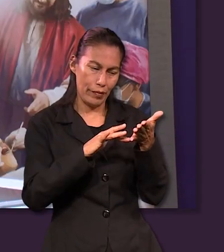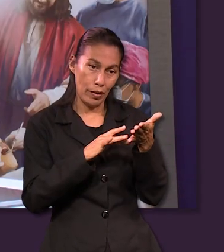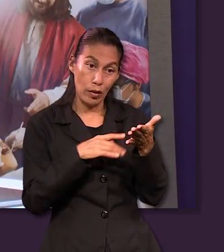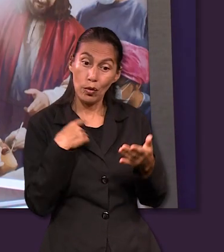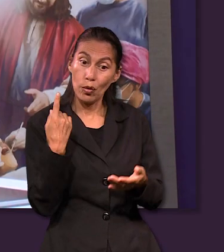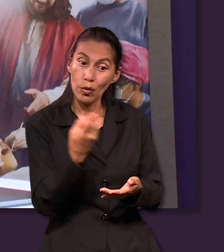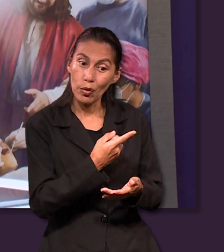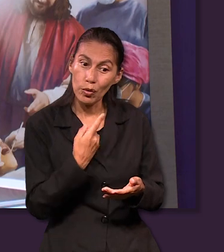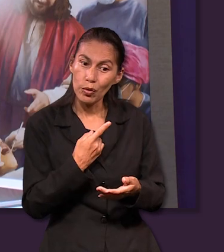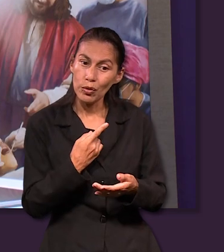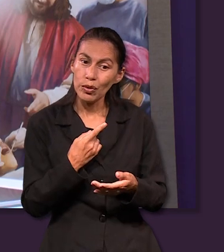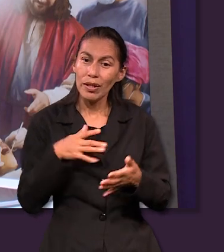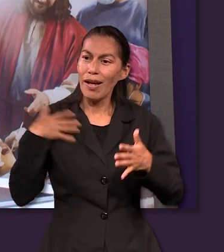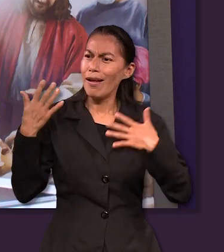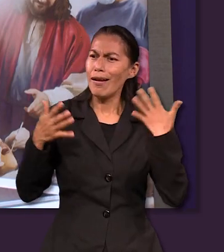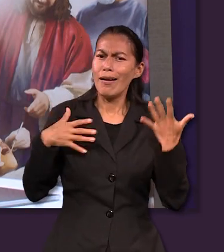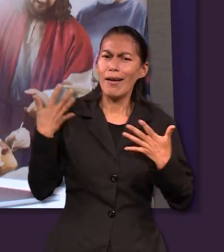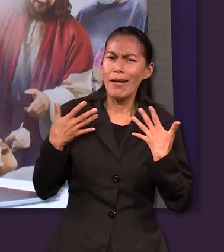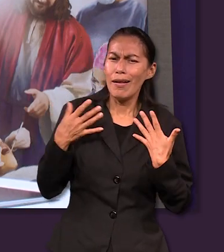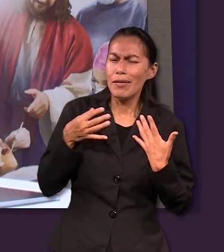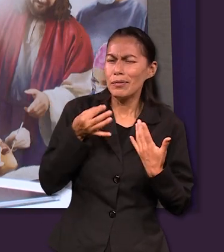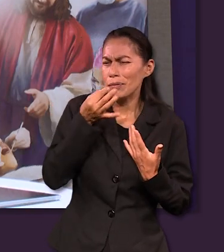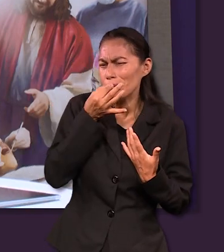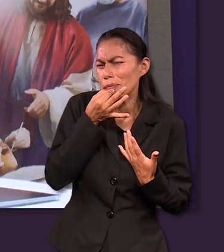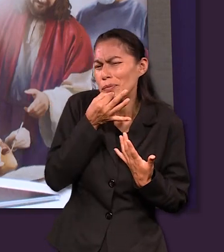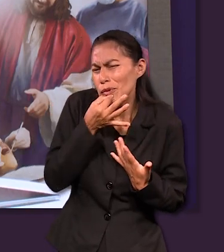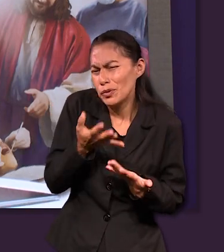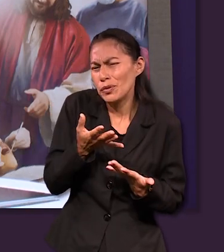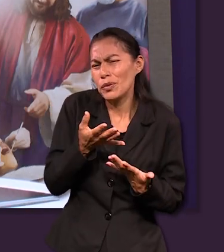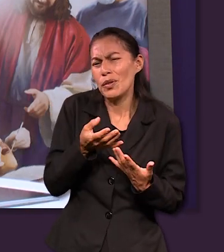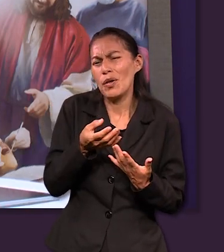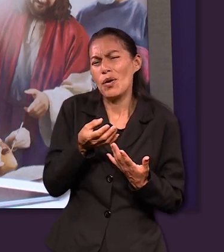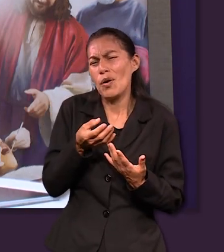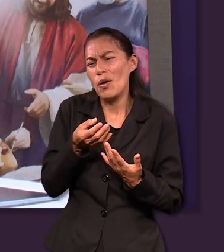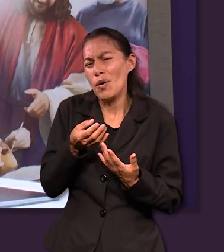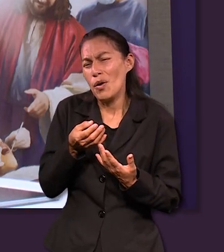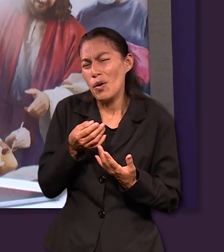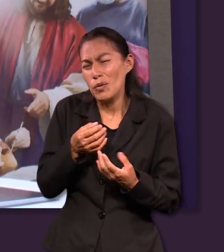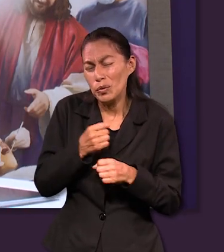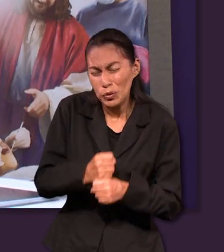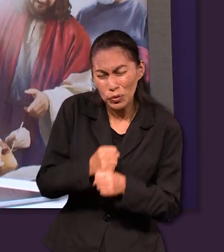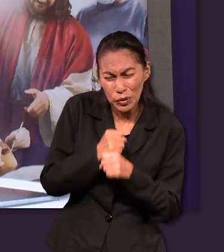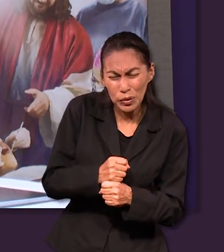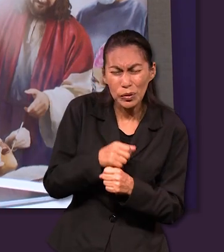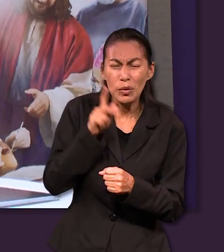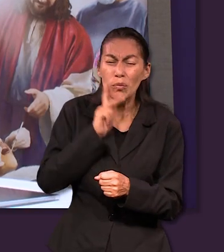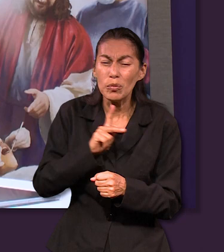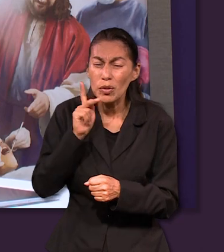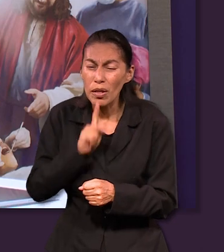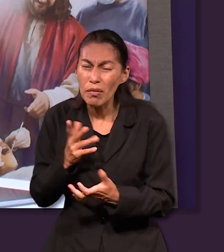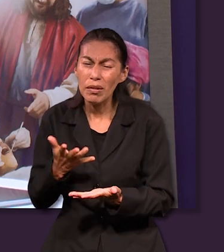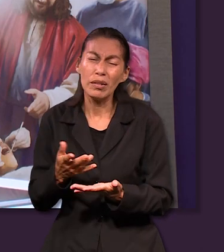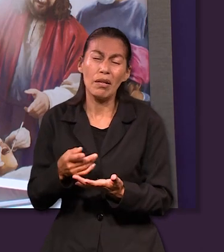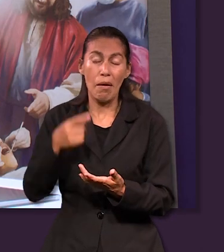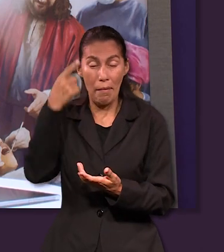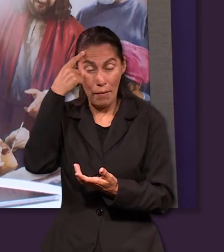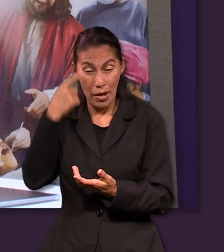permítanme leerles el texto por lo cual vosotros os alegráis aunque ahora por un poco de tiempo si es